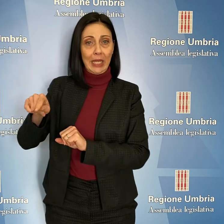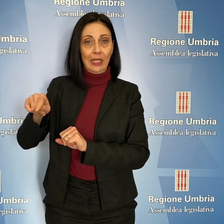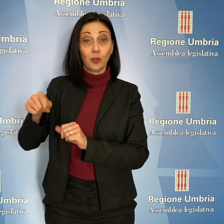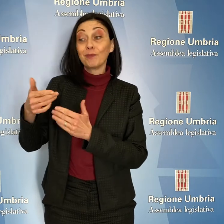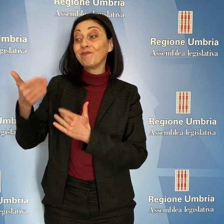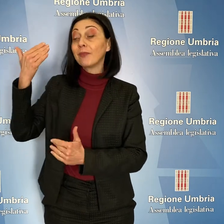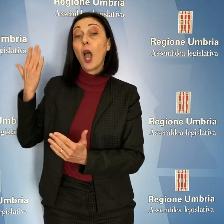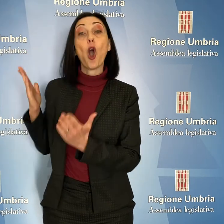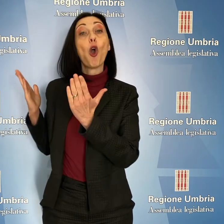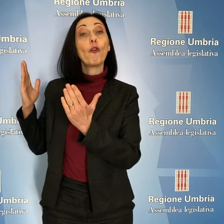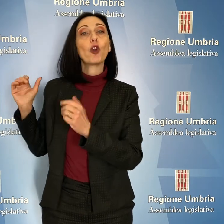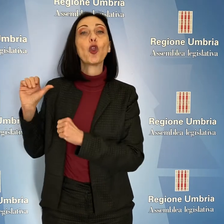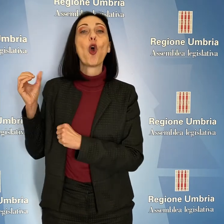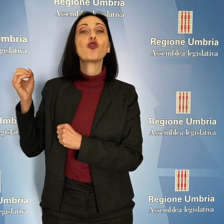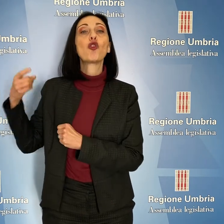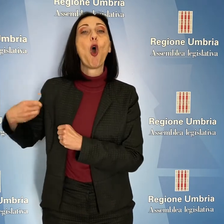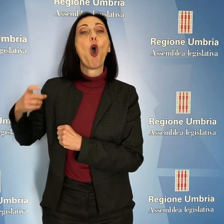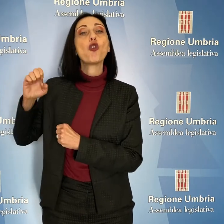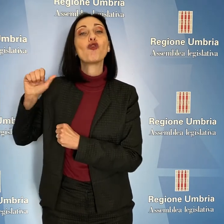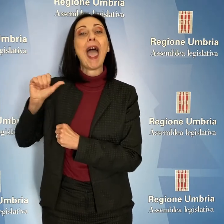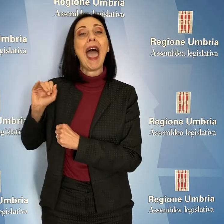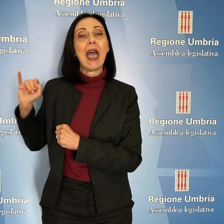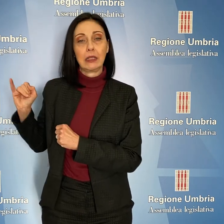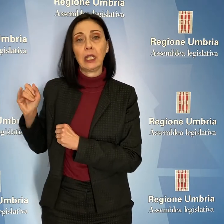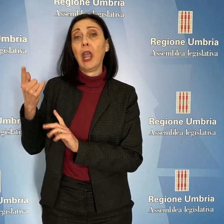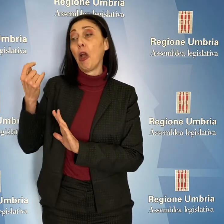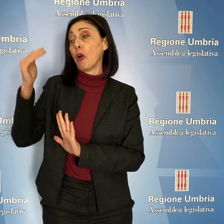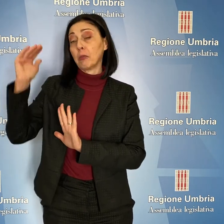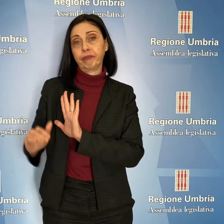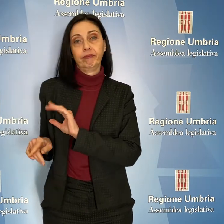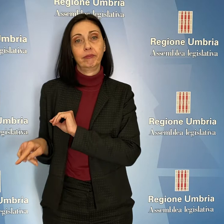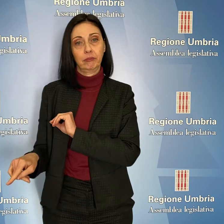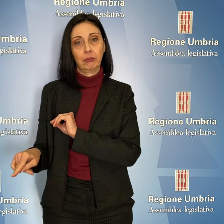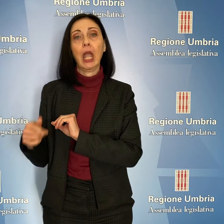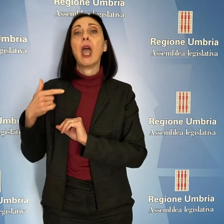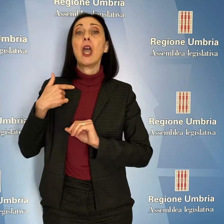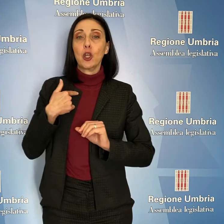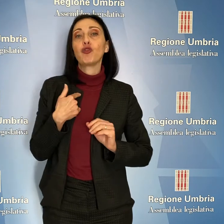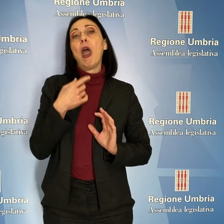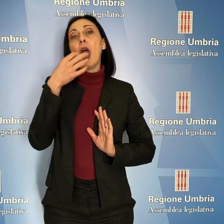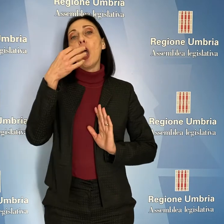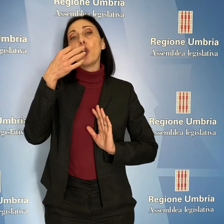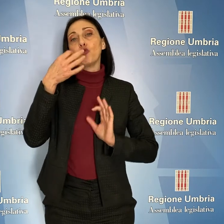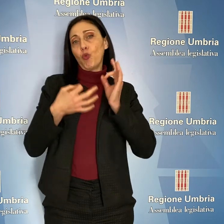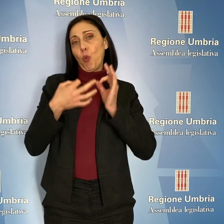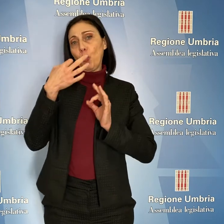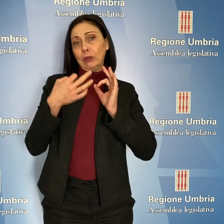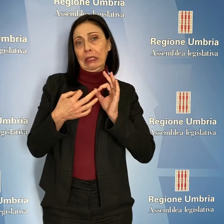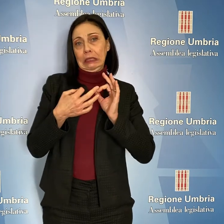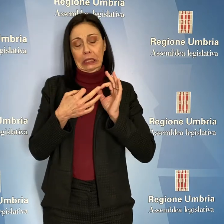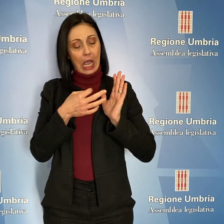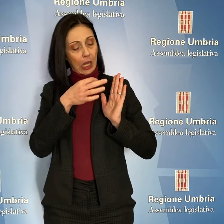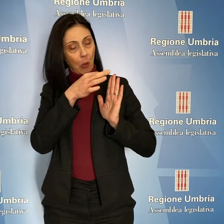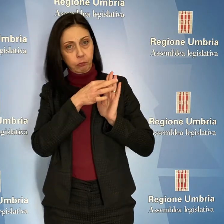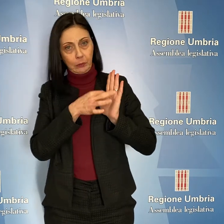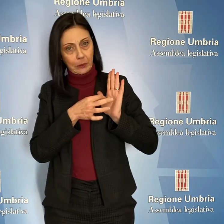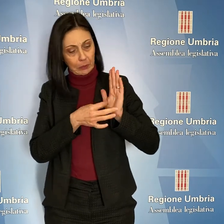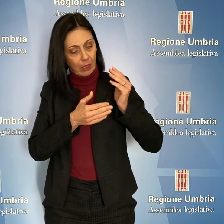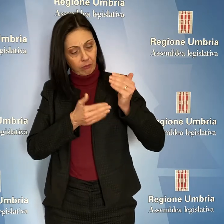uscente Sogesi. All'aggiudicazione ha fatto seguito un lungo iter giudiziario che in ogni grado ha comunque confermato la